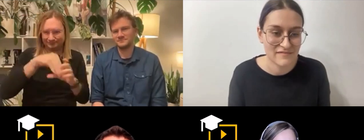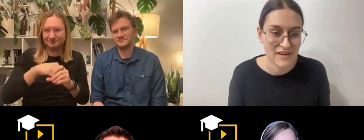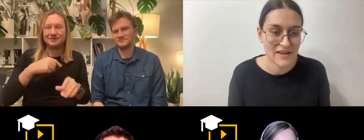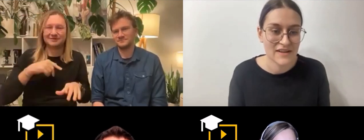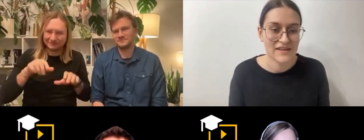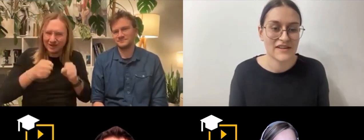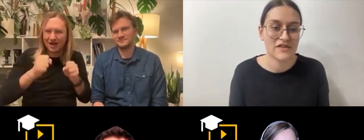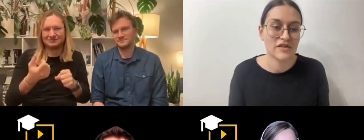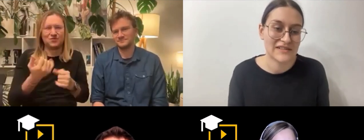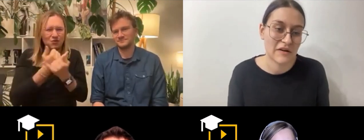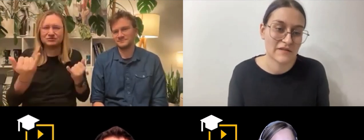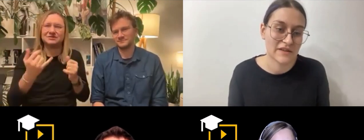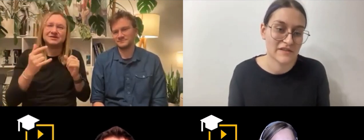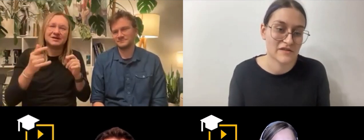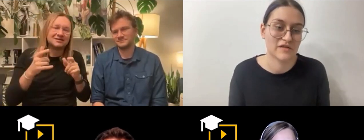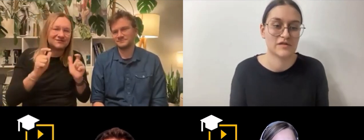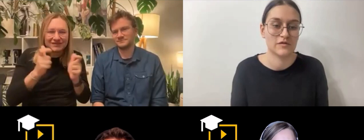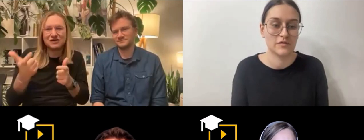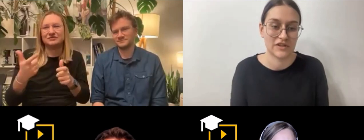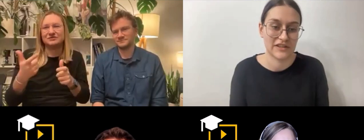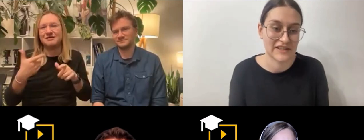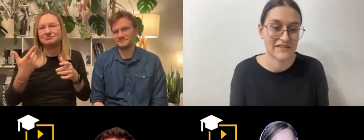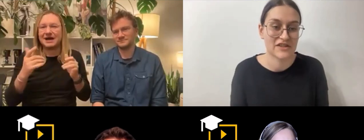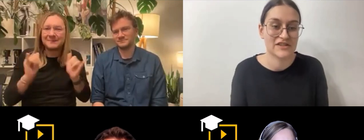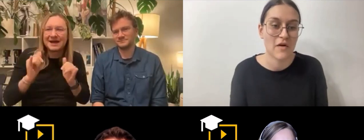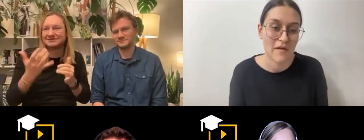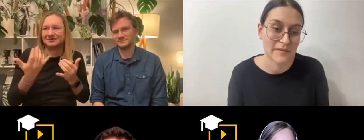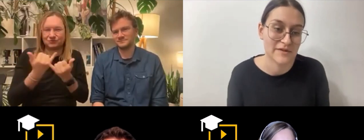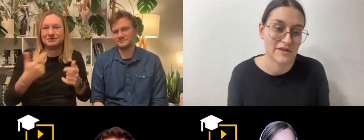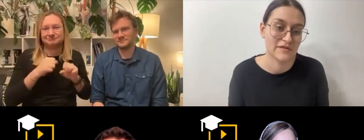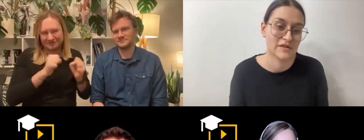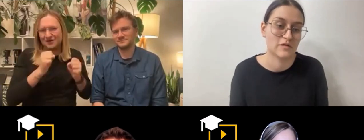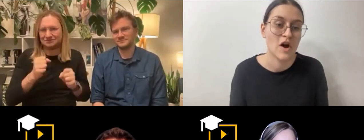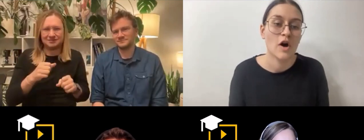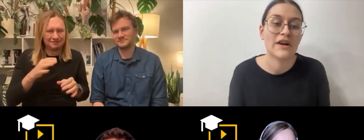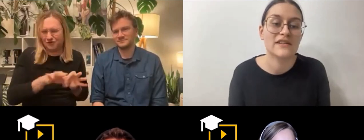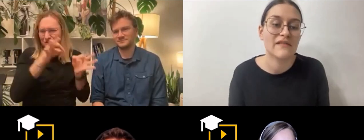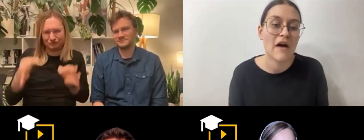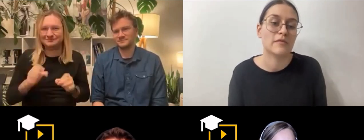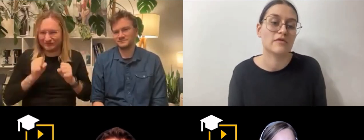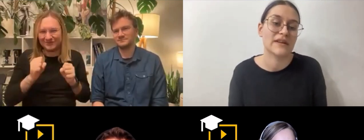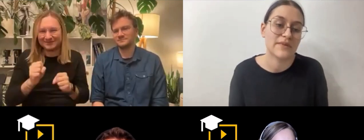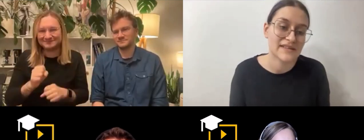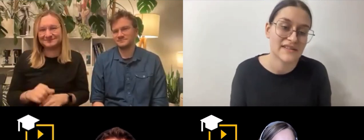Zawsze dorastałem w środowisku głuchych, zawsze działałem w tym środowisku, organizowałem różne imprezy,